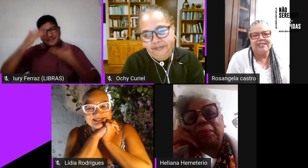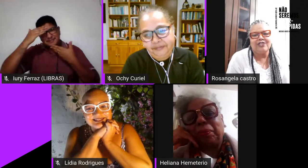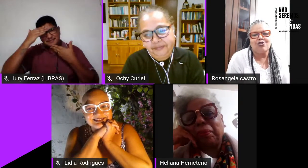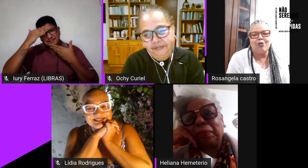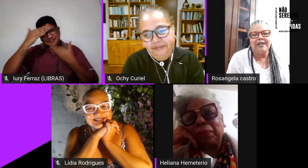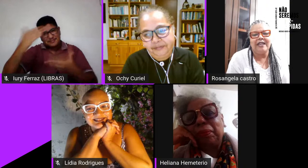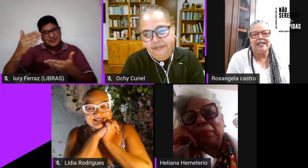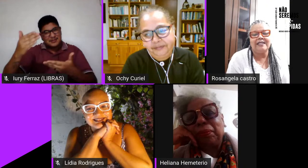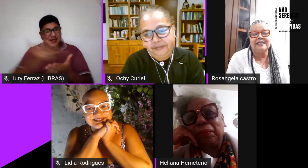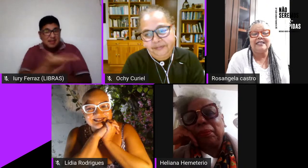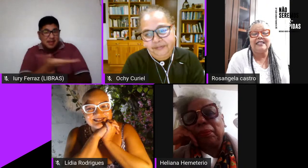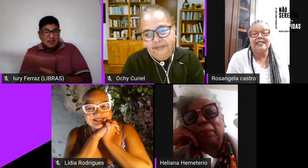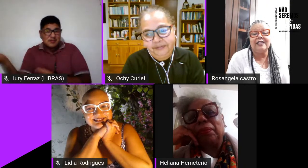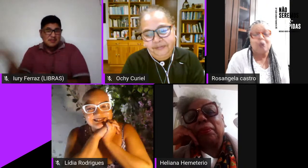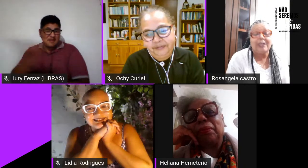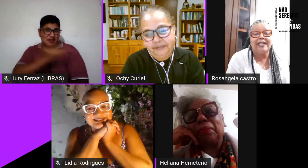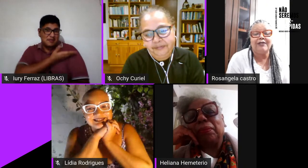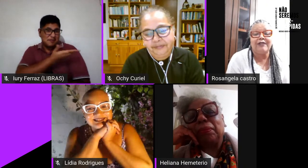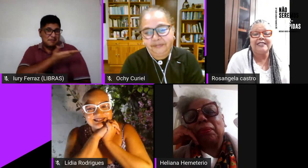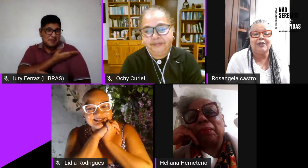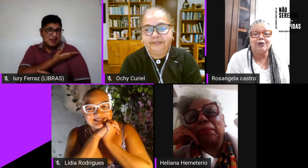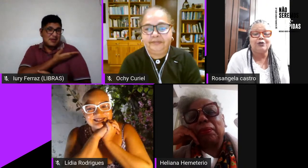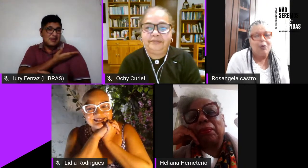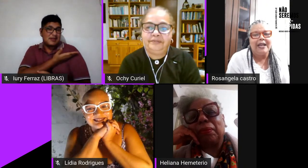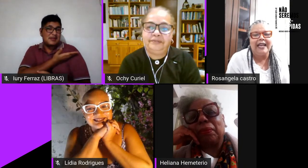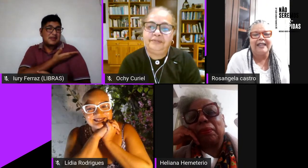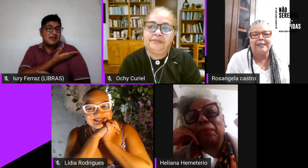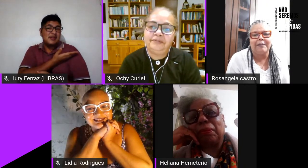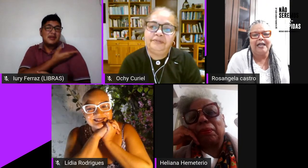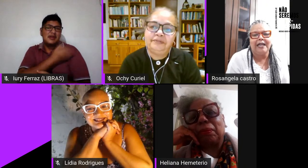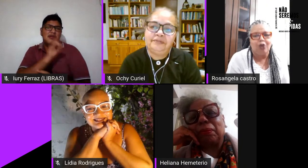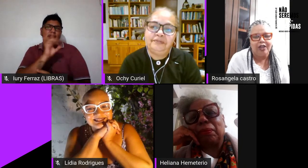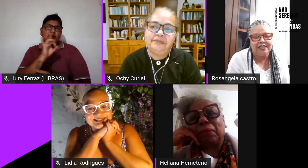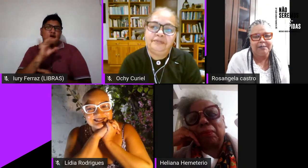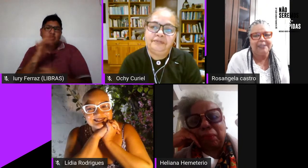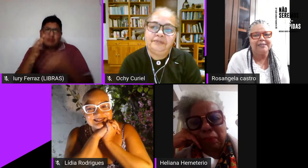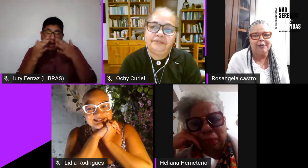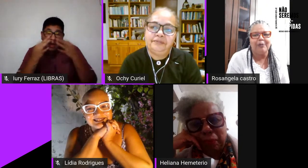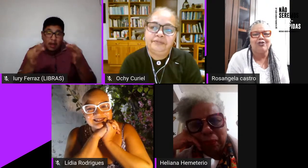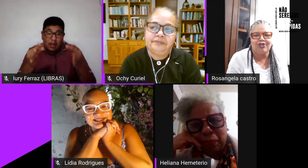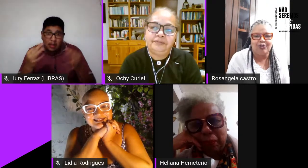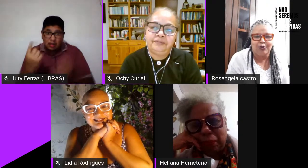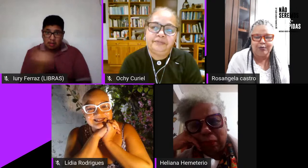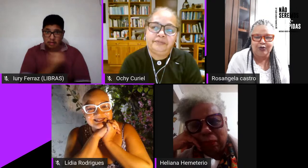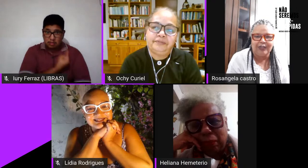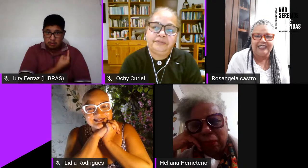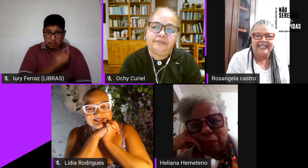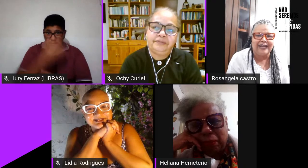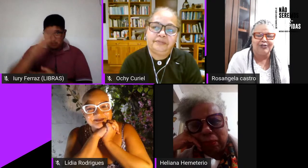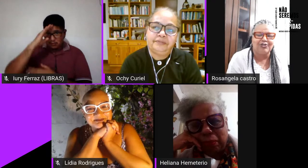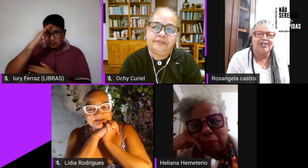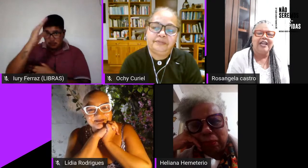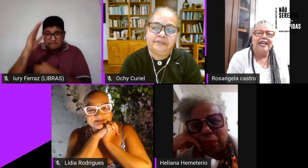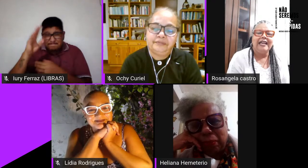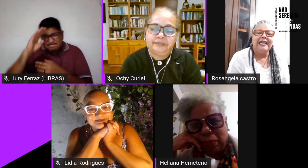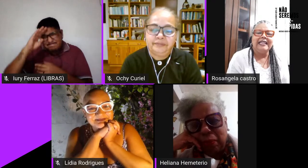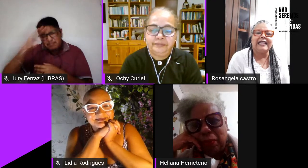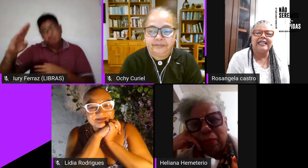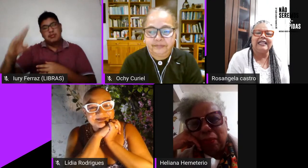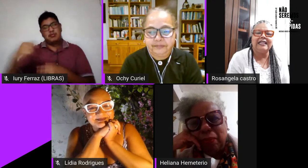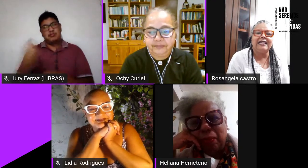todas as companheiras e eu estou querendo fazer só um alerta para nós e principalmente nós de grupos organizados